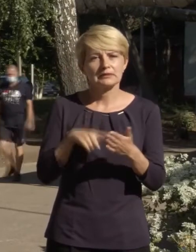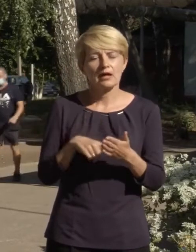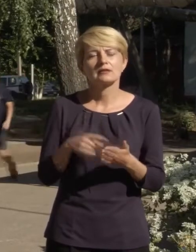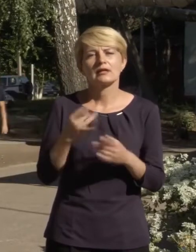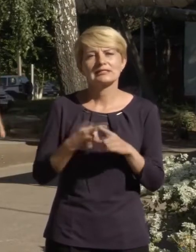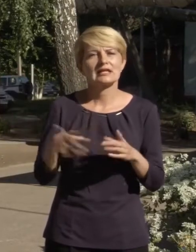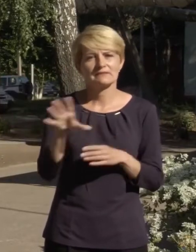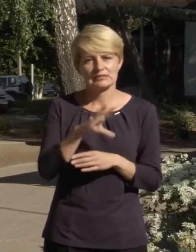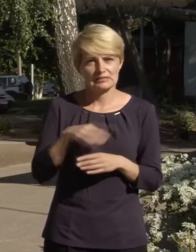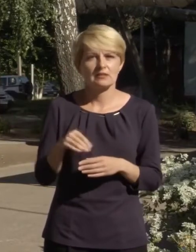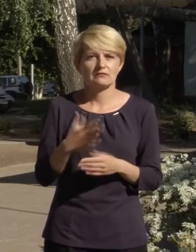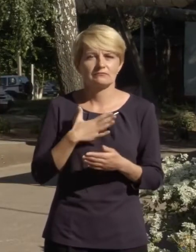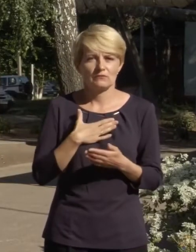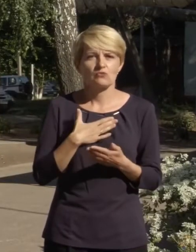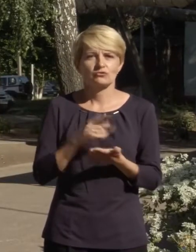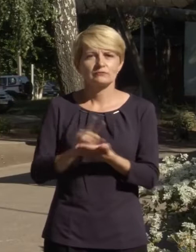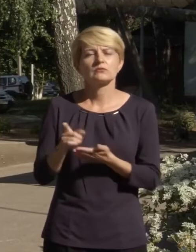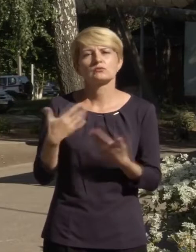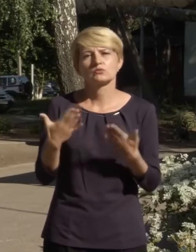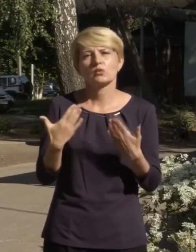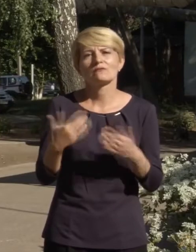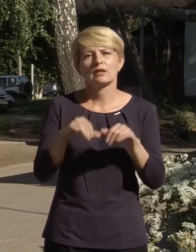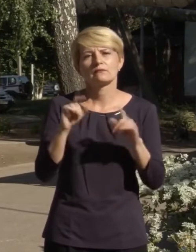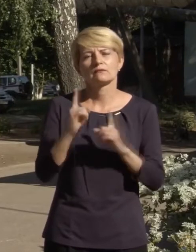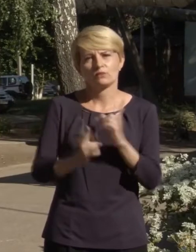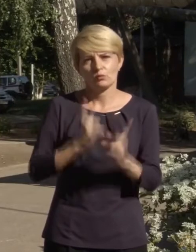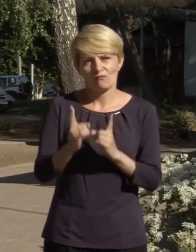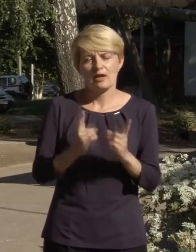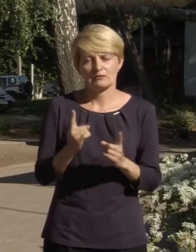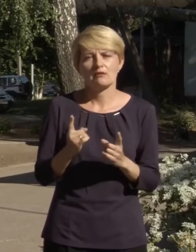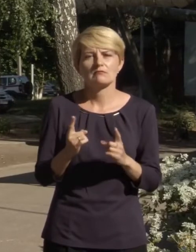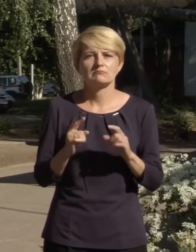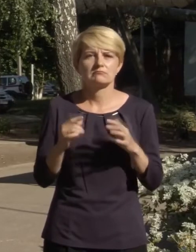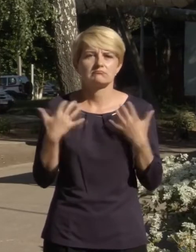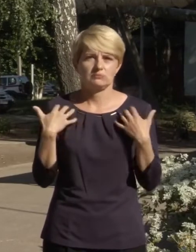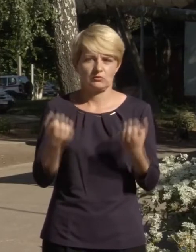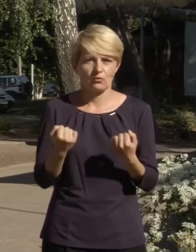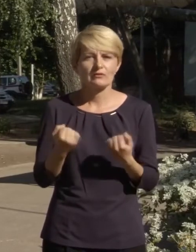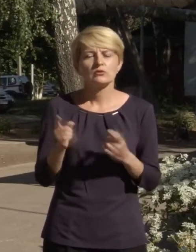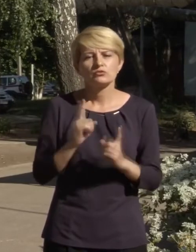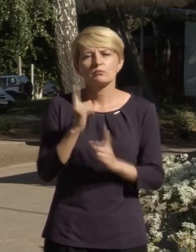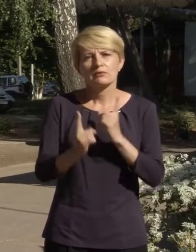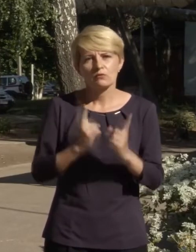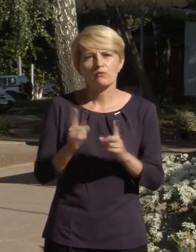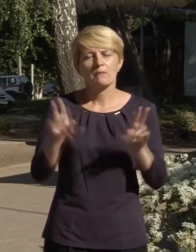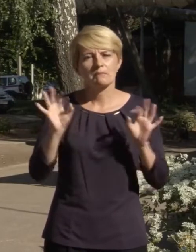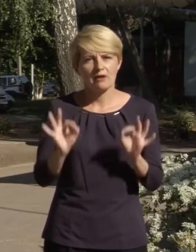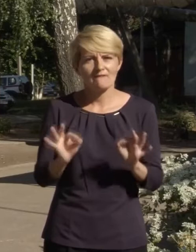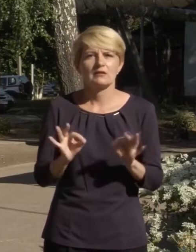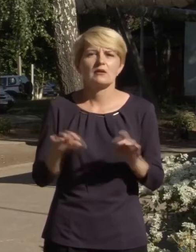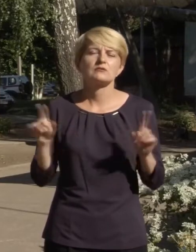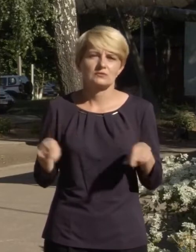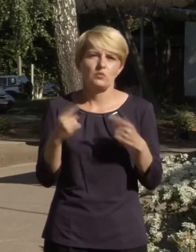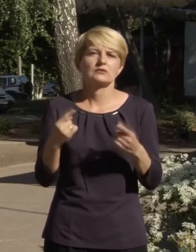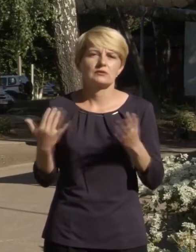лежить в нашій площині щодо реформування системи охорони здоров'я. Щоб і реформувати, щоб і реформувати правильно і створити